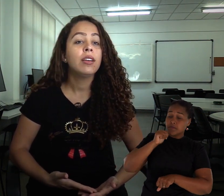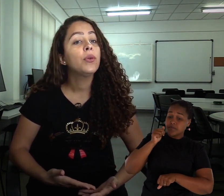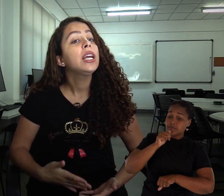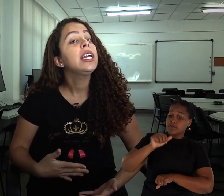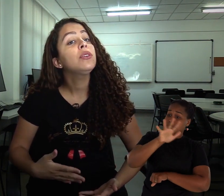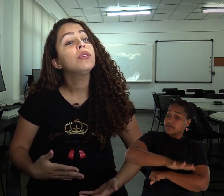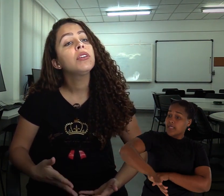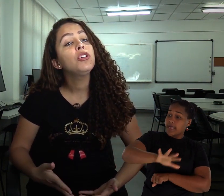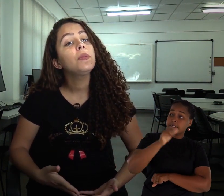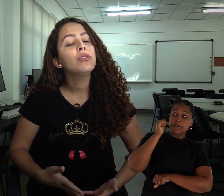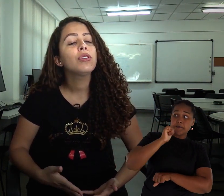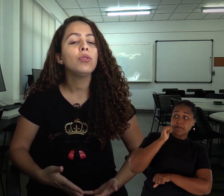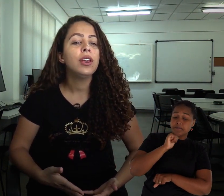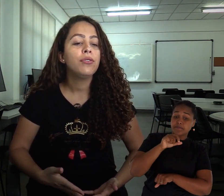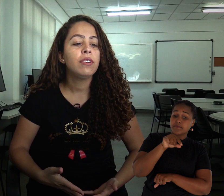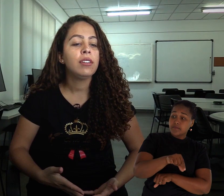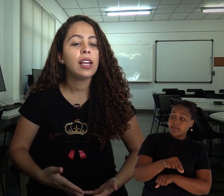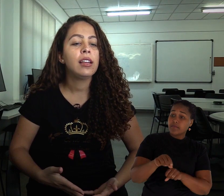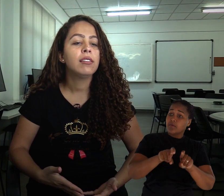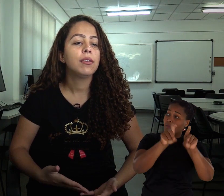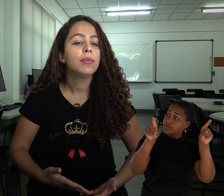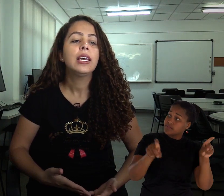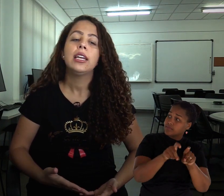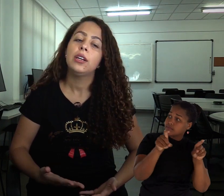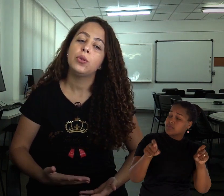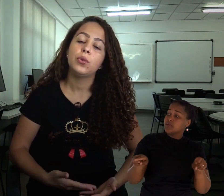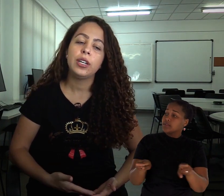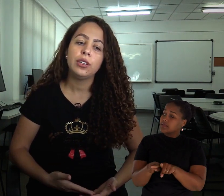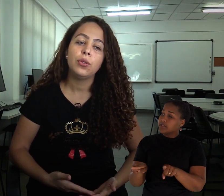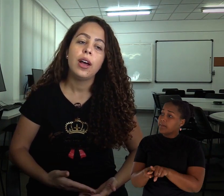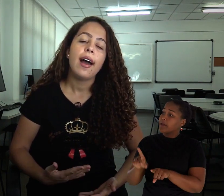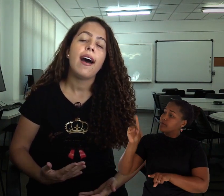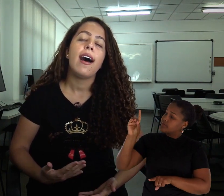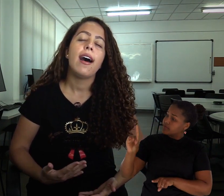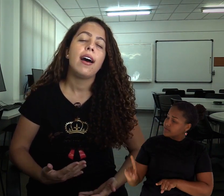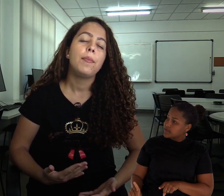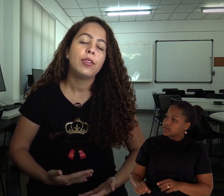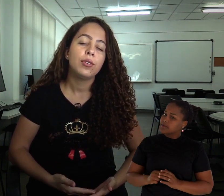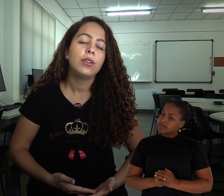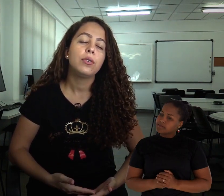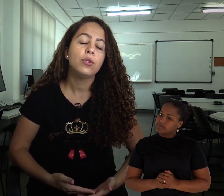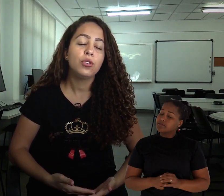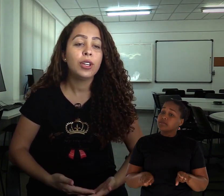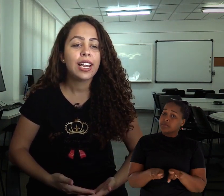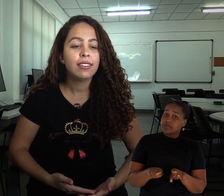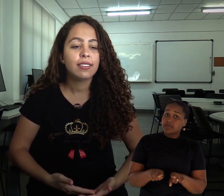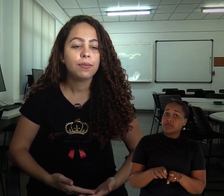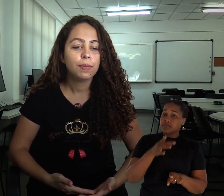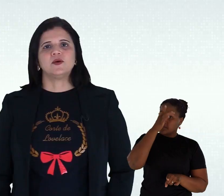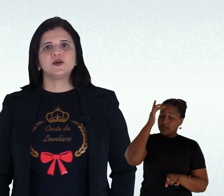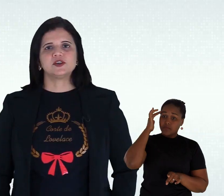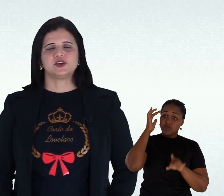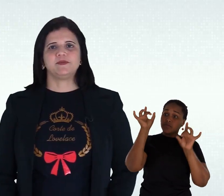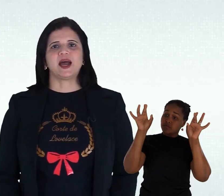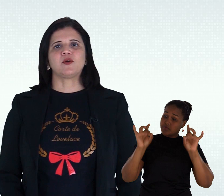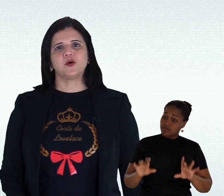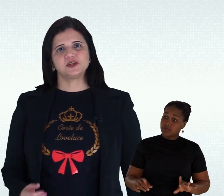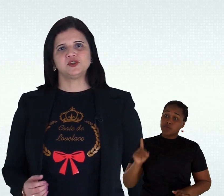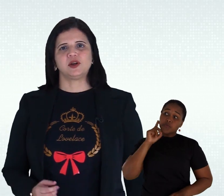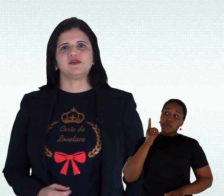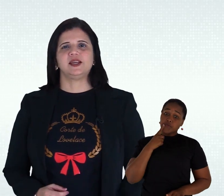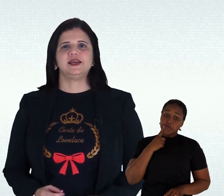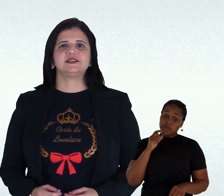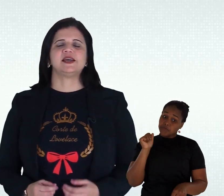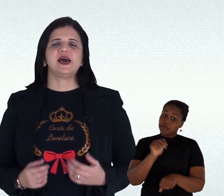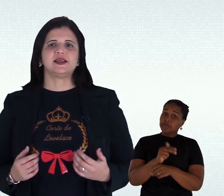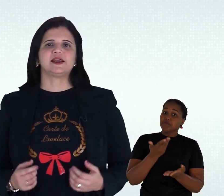programação, inclusão de pessoas com deficiência, incluindo a pessoa com surdez. Hoje, a